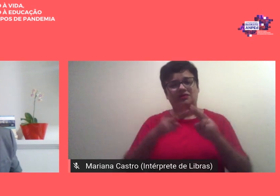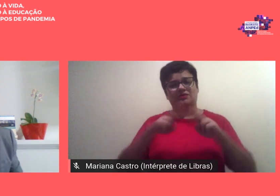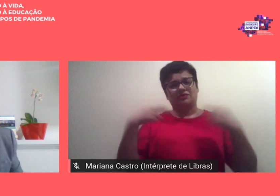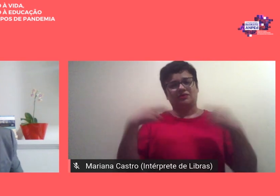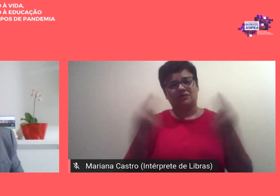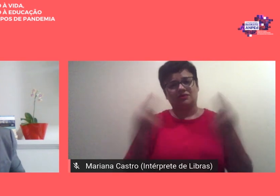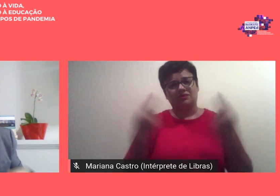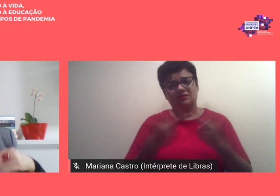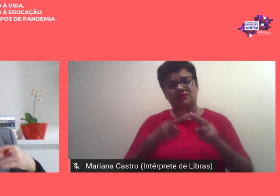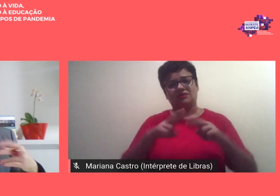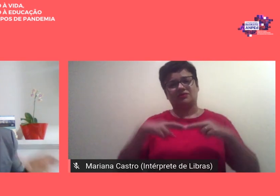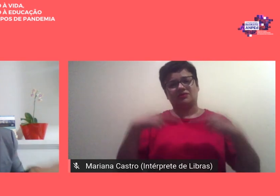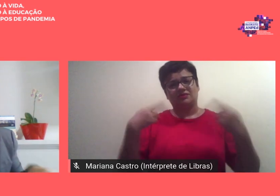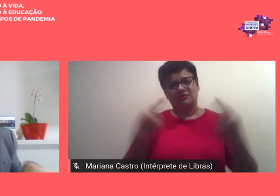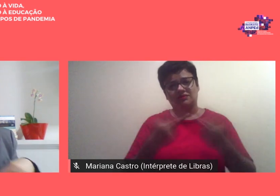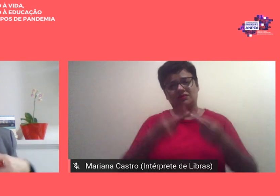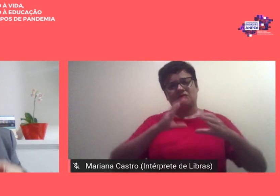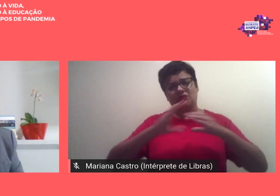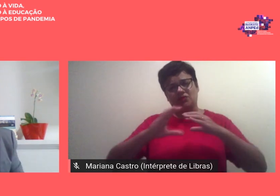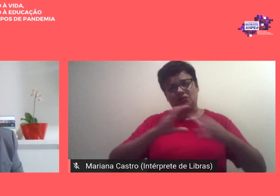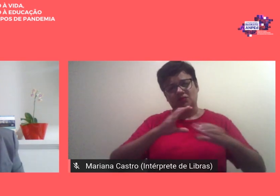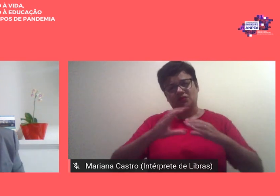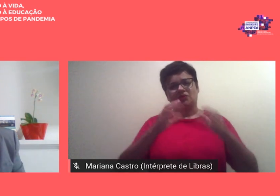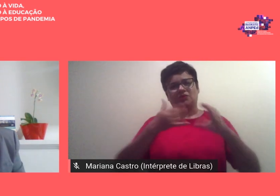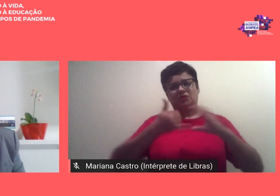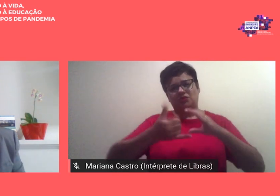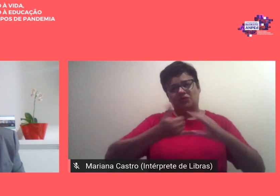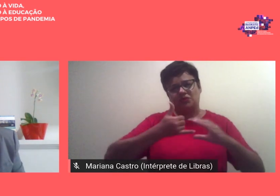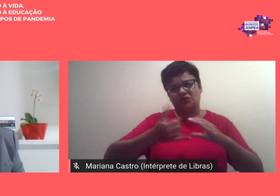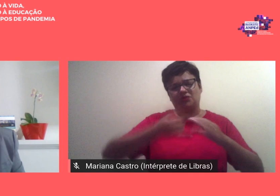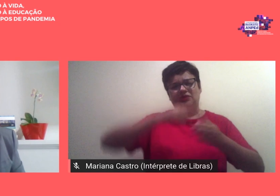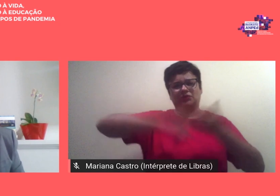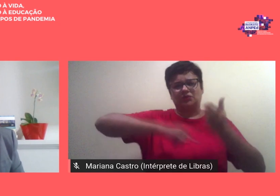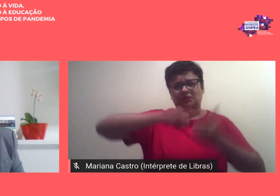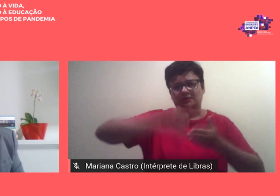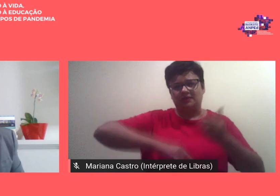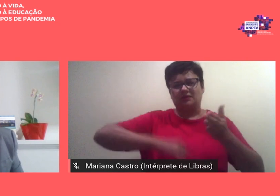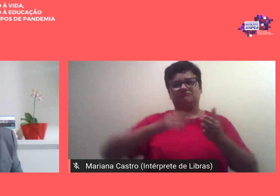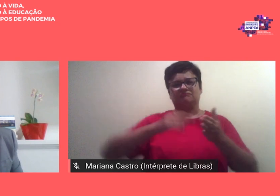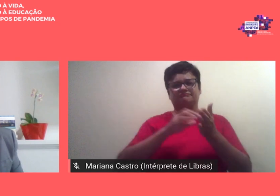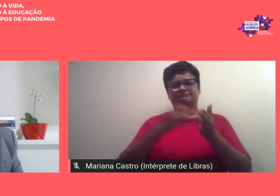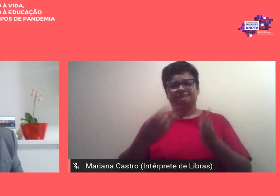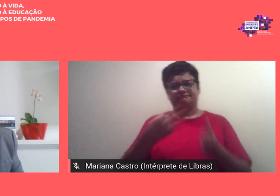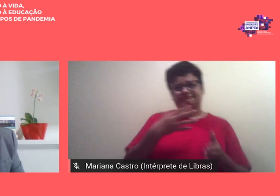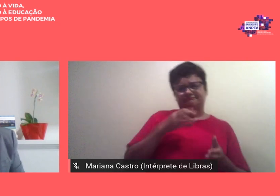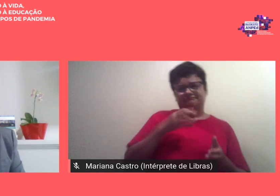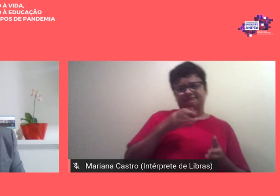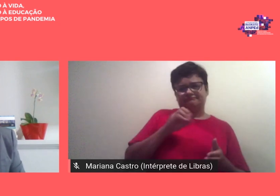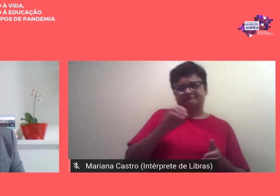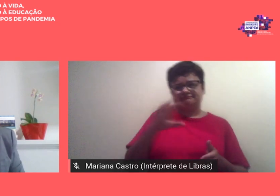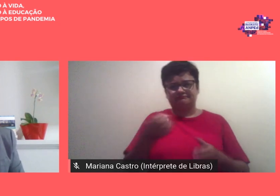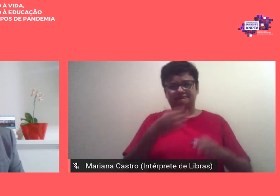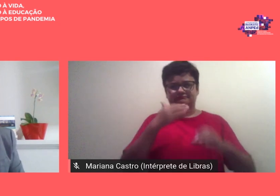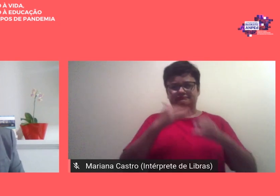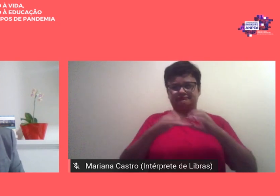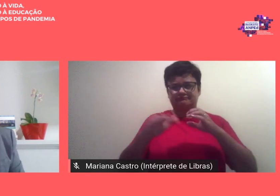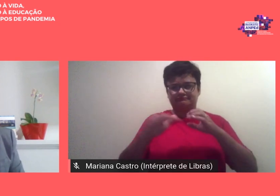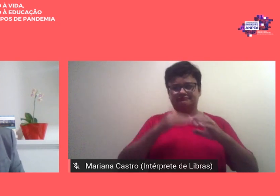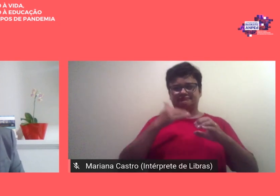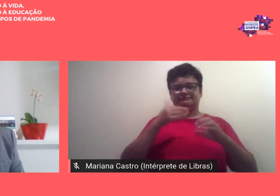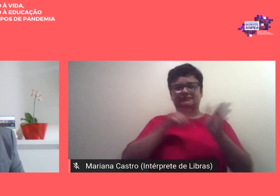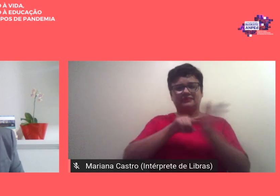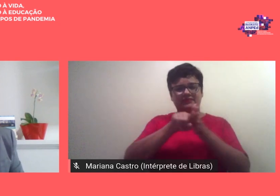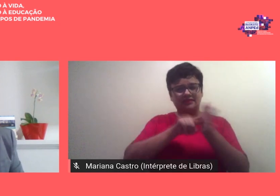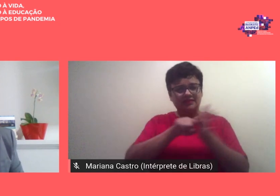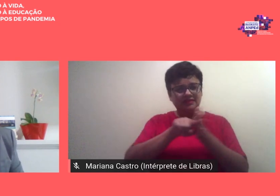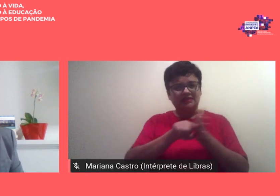comunicação grupo de zap documentos eu digo sempre que foram pesquisadores